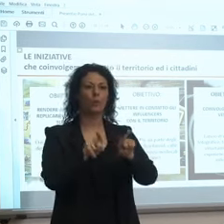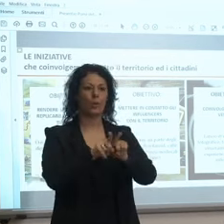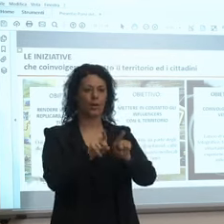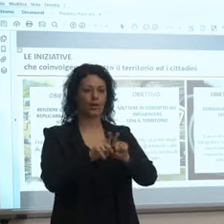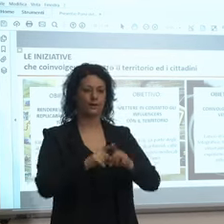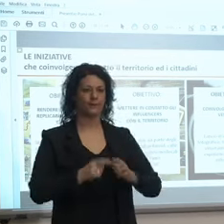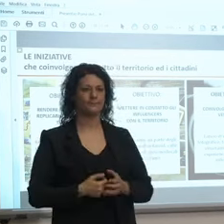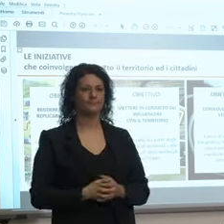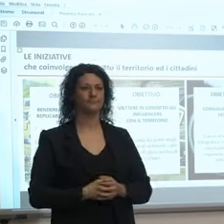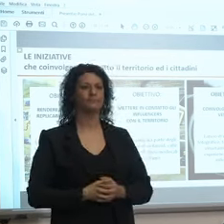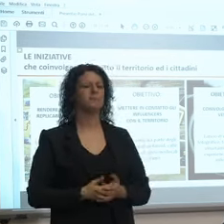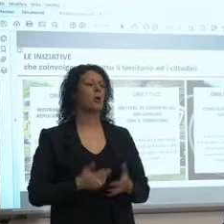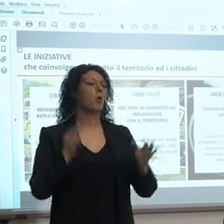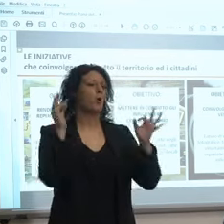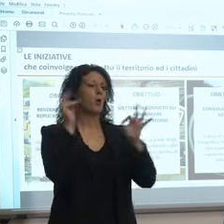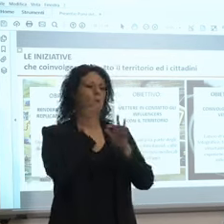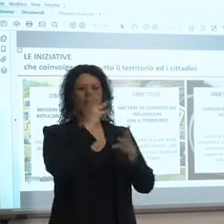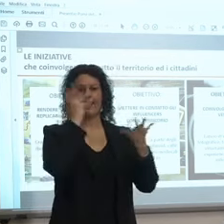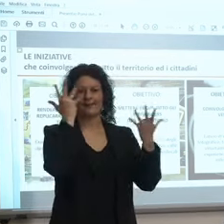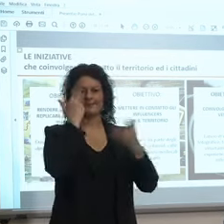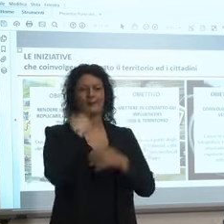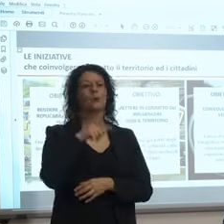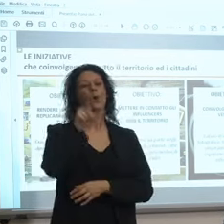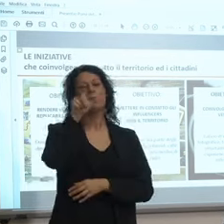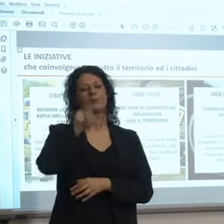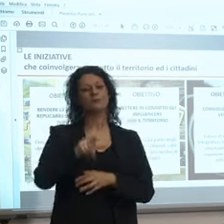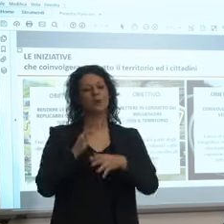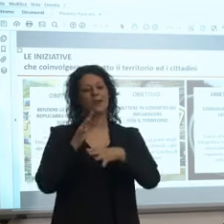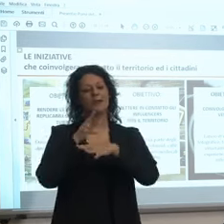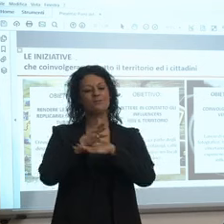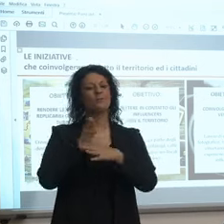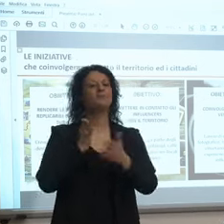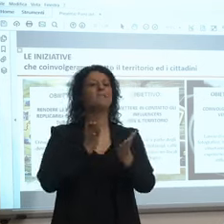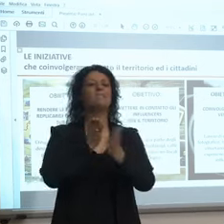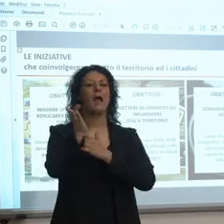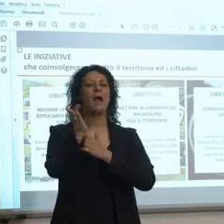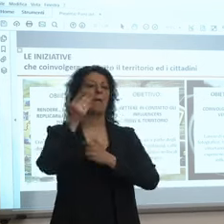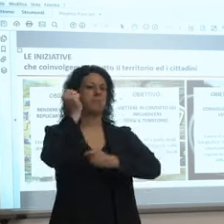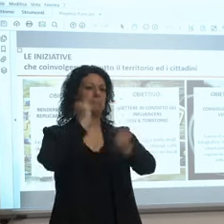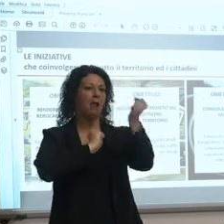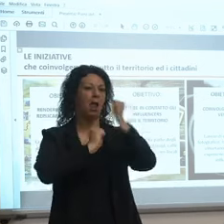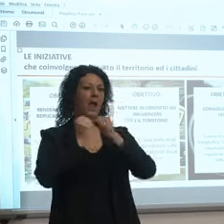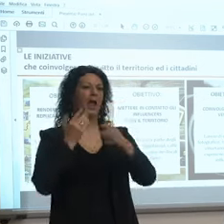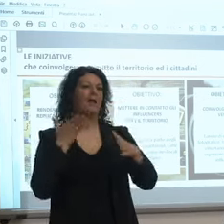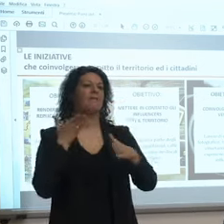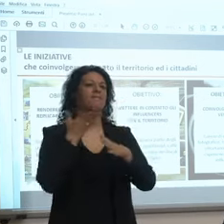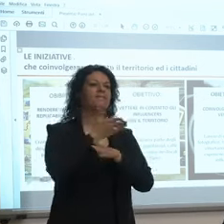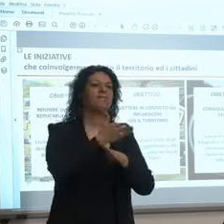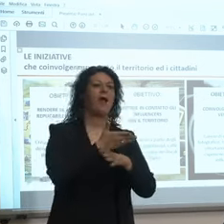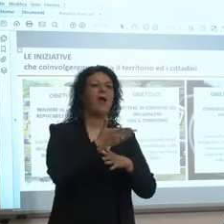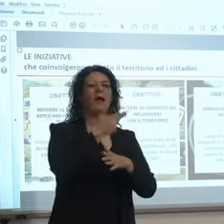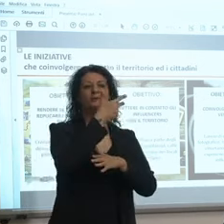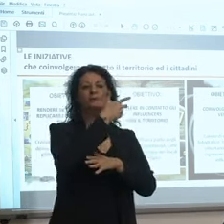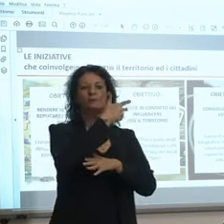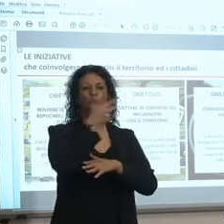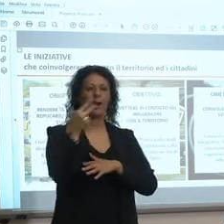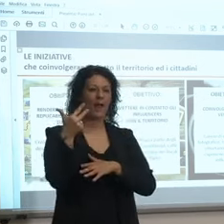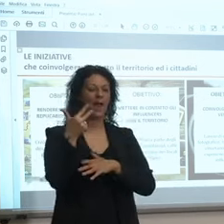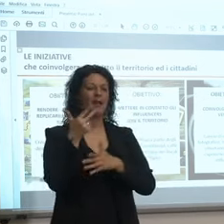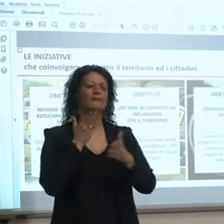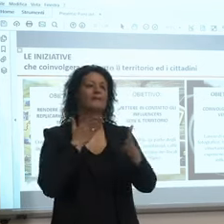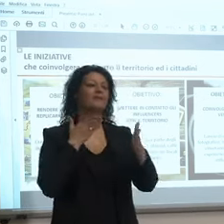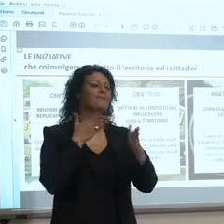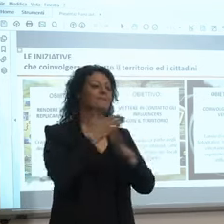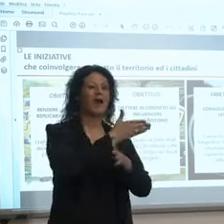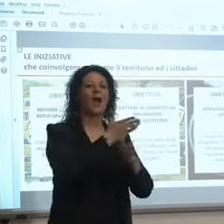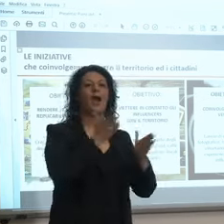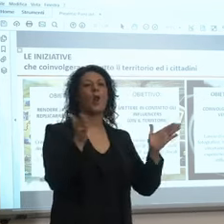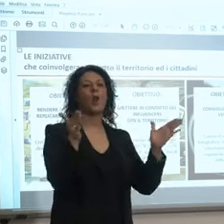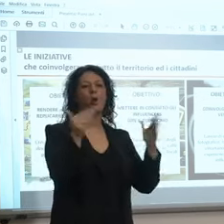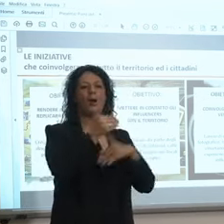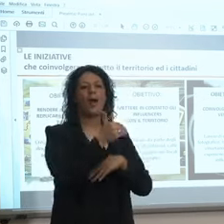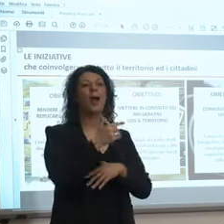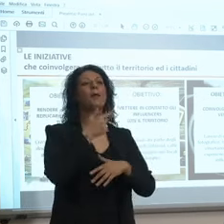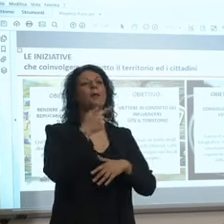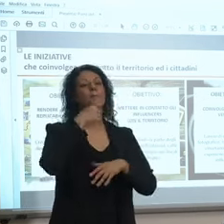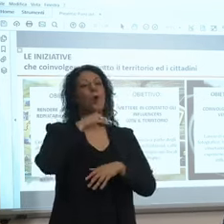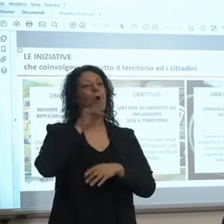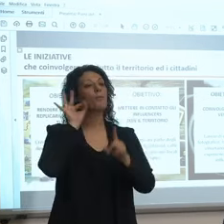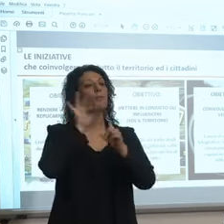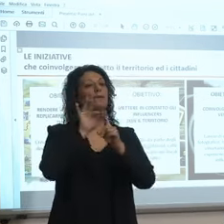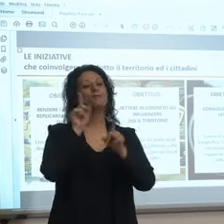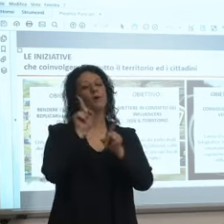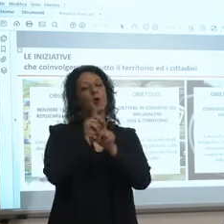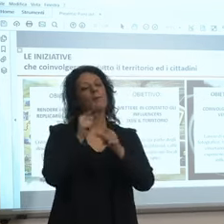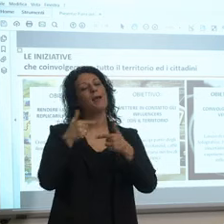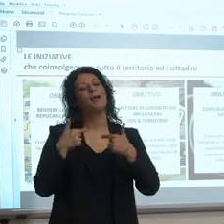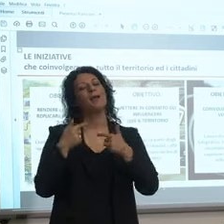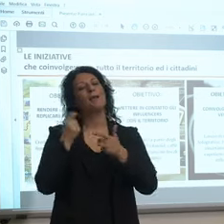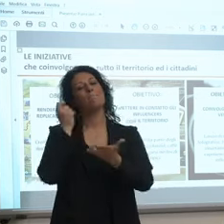in un bar in un locale in un ristorante lascia per esempio dei caffè sospesi lascia delle polaroid sul territorio